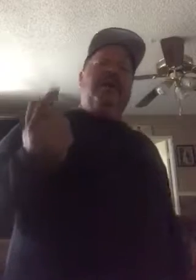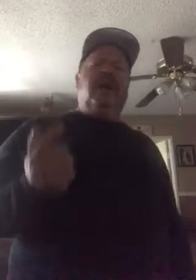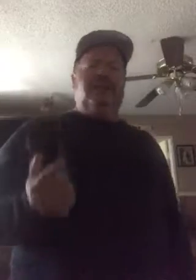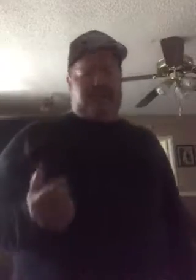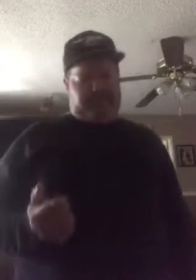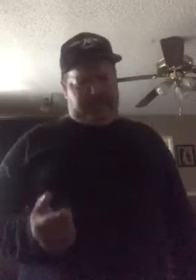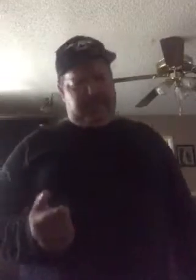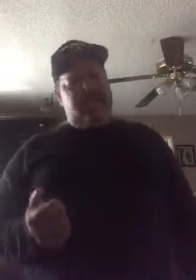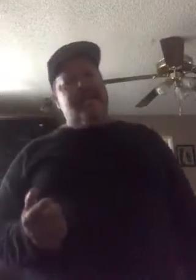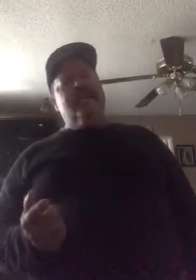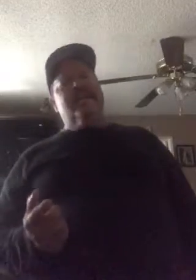la timidez